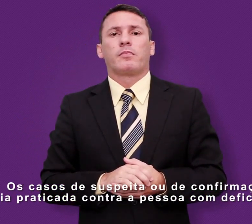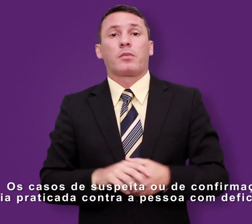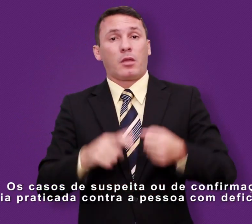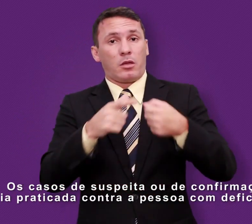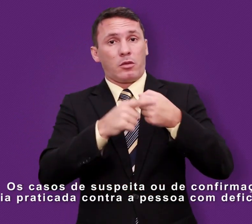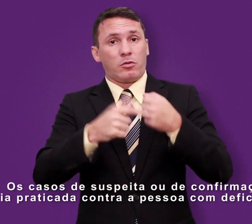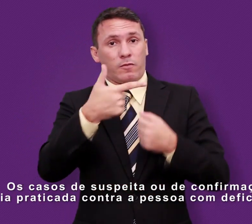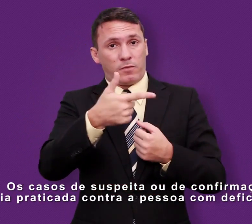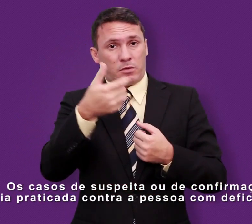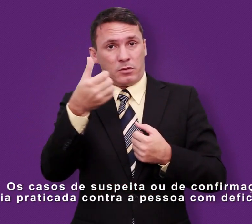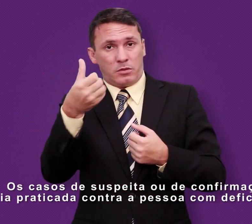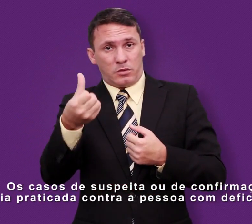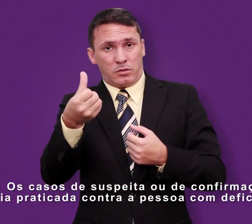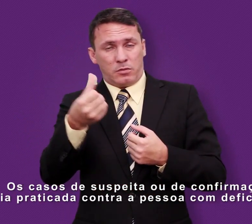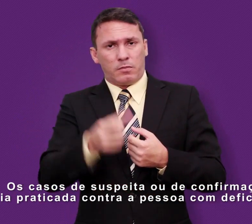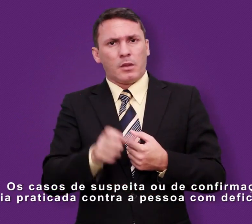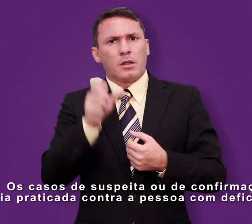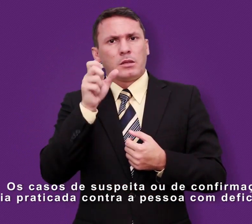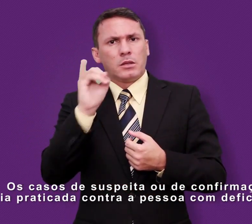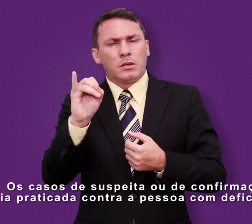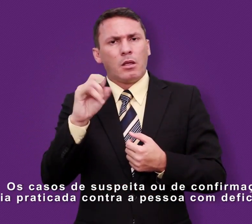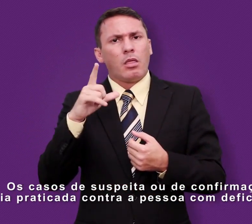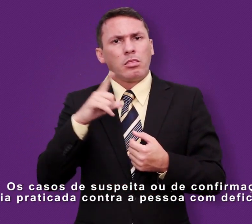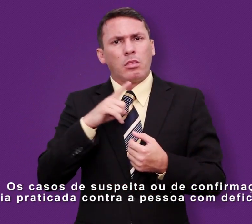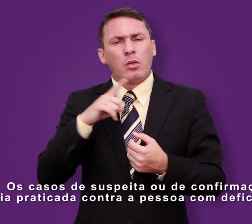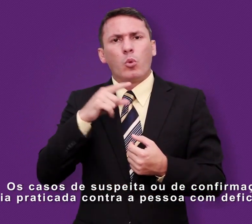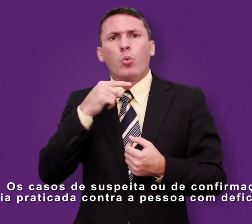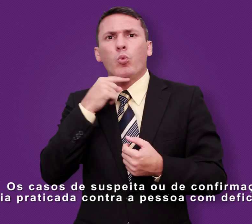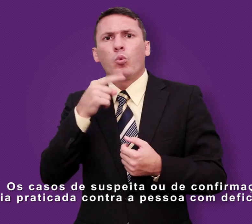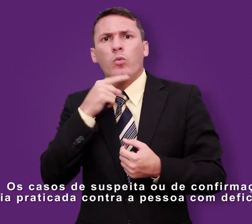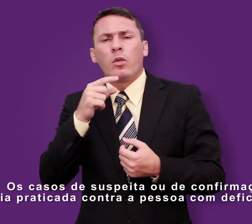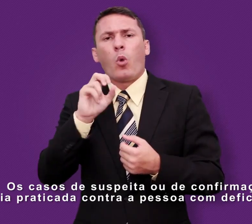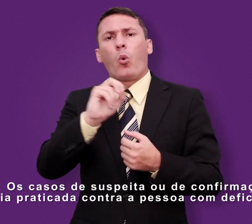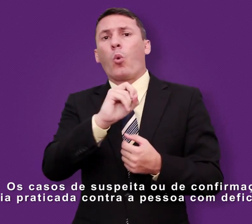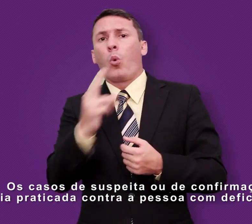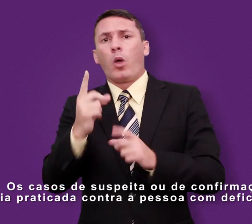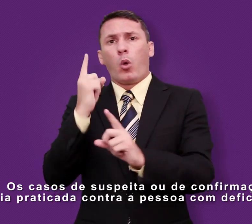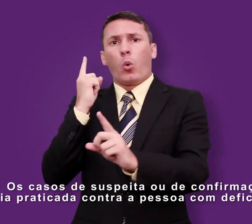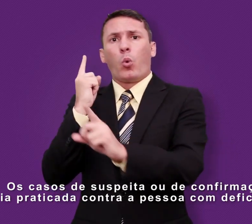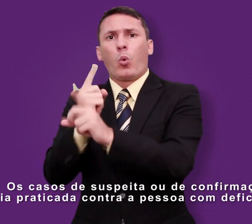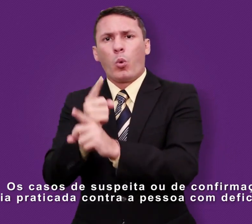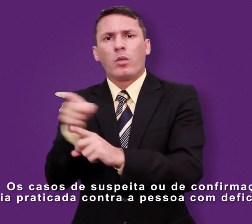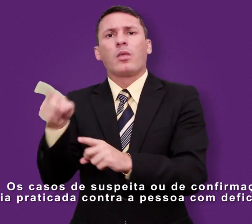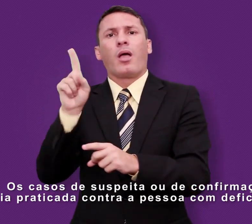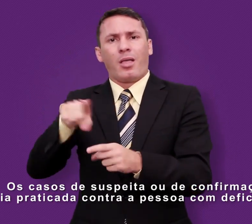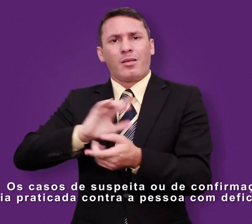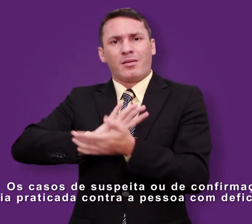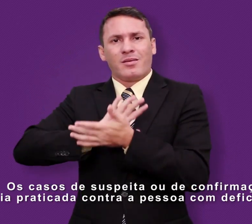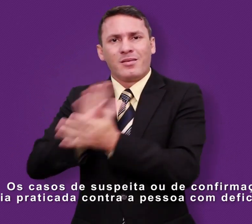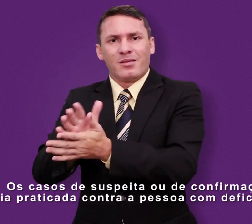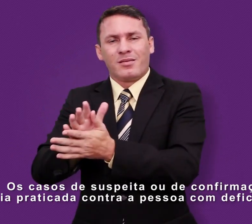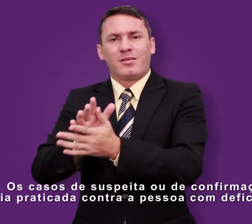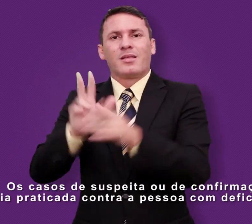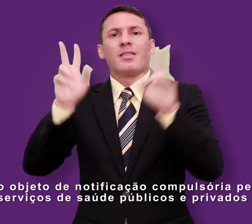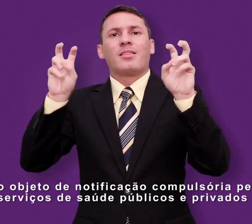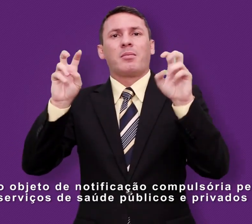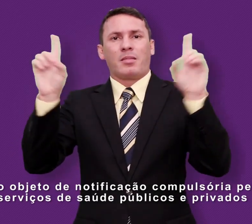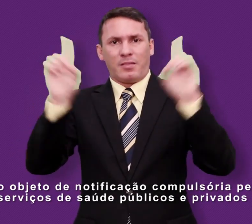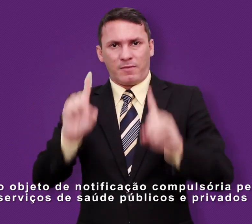Os casos de suspeita ou de confirmação de violência praticada contra a pessoa com deficiência serão objeto